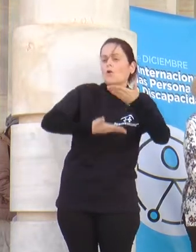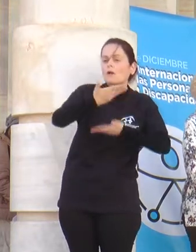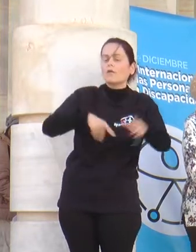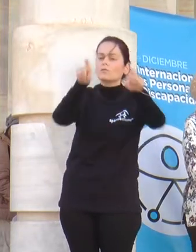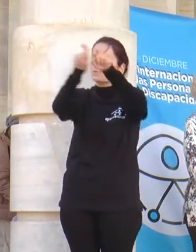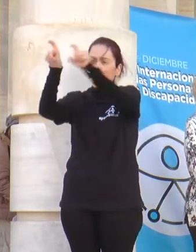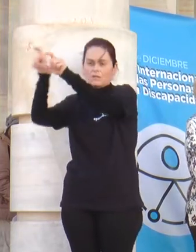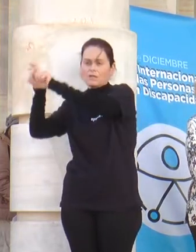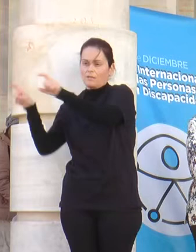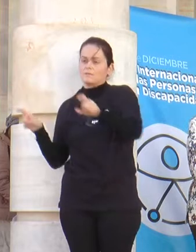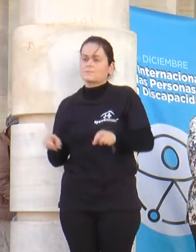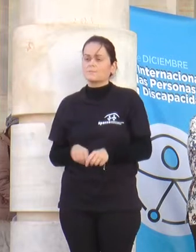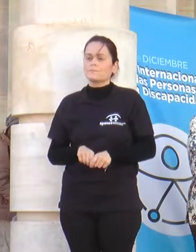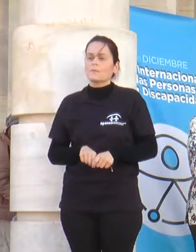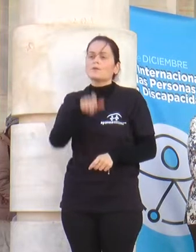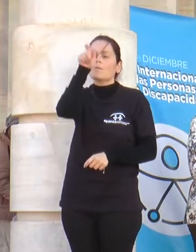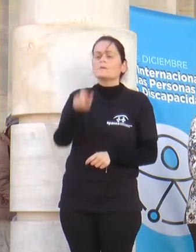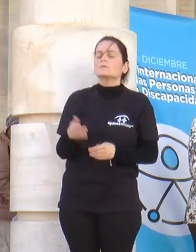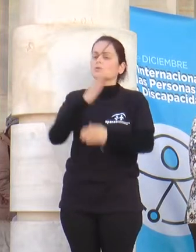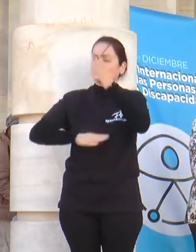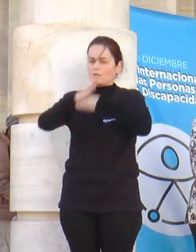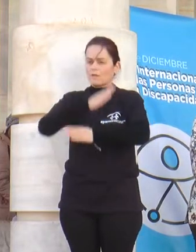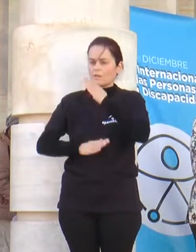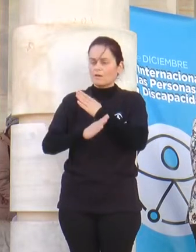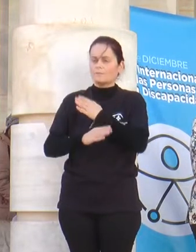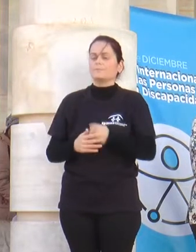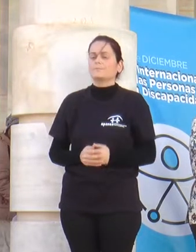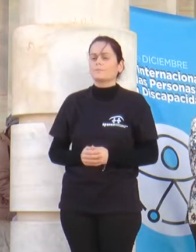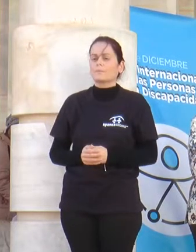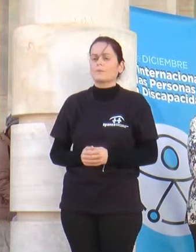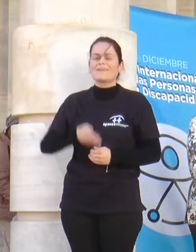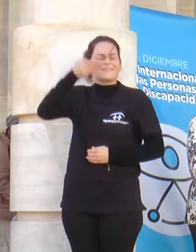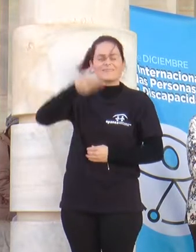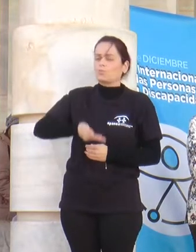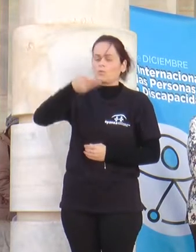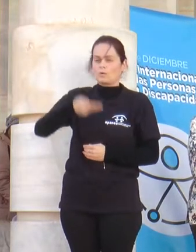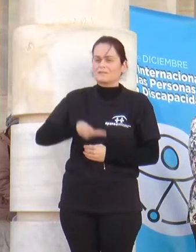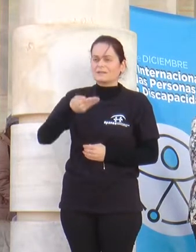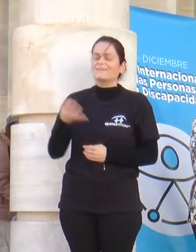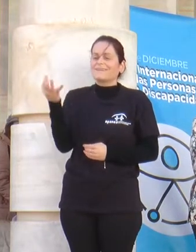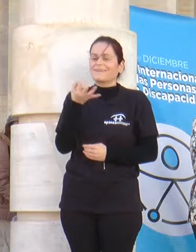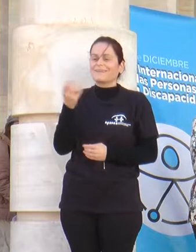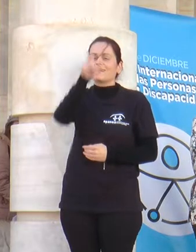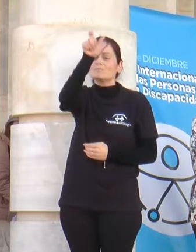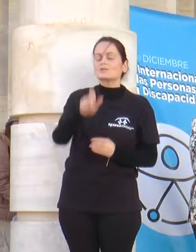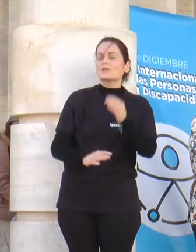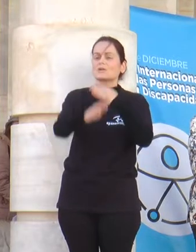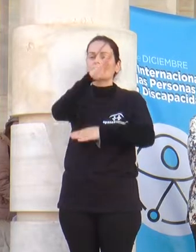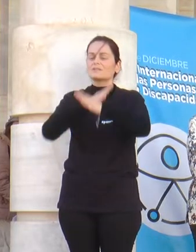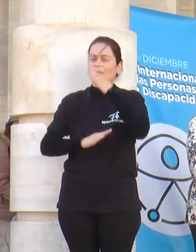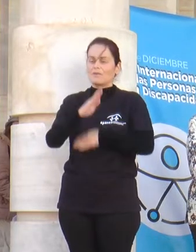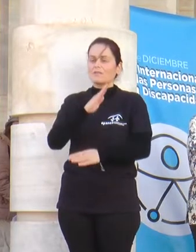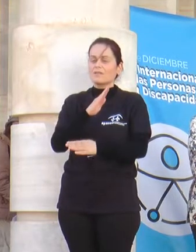todas las entidades de personas con discapacidad. Es fundamental que las personas con discapacidad,